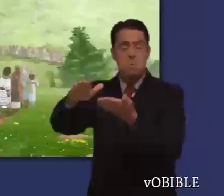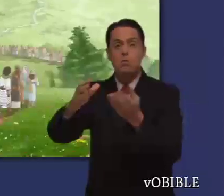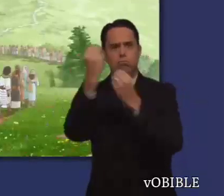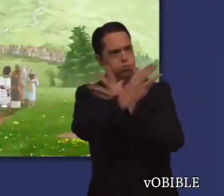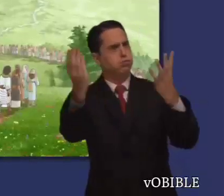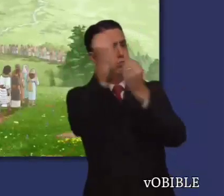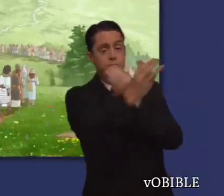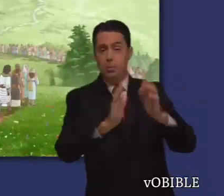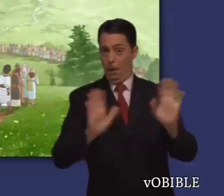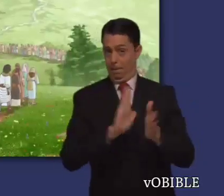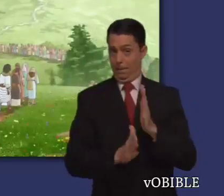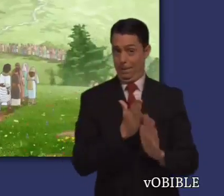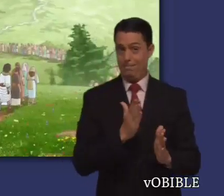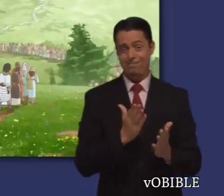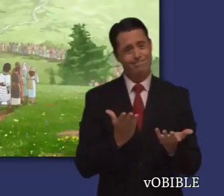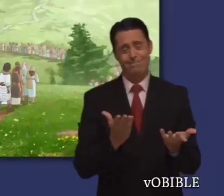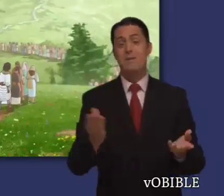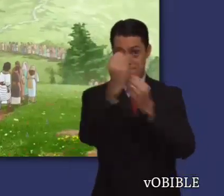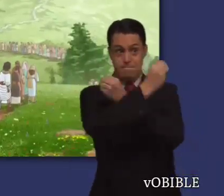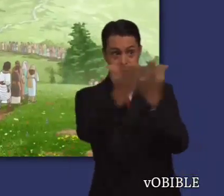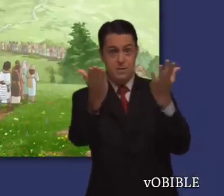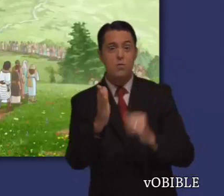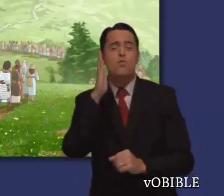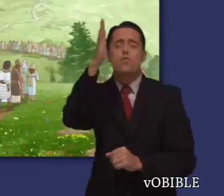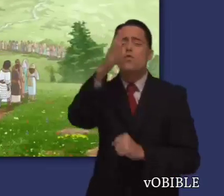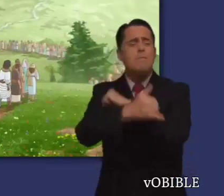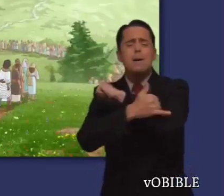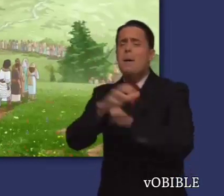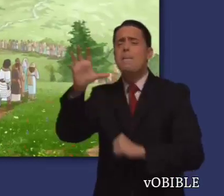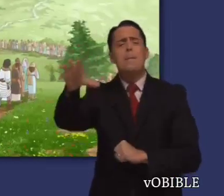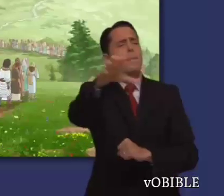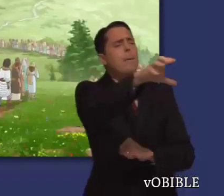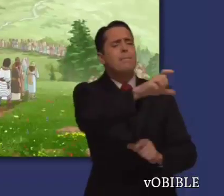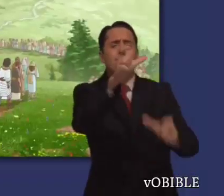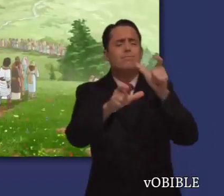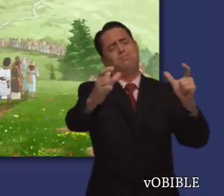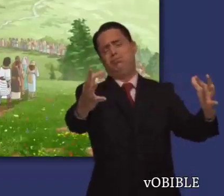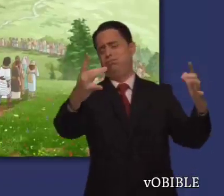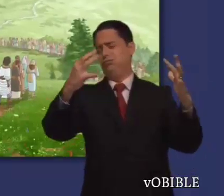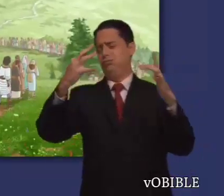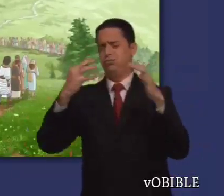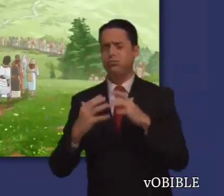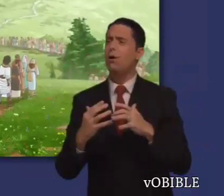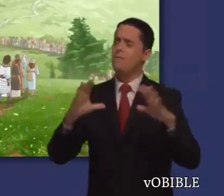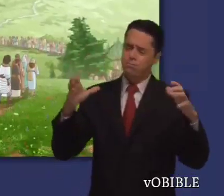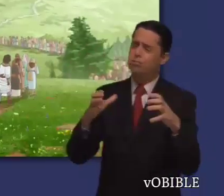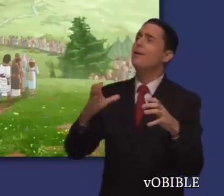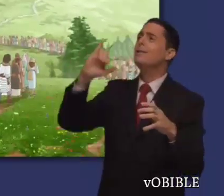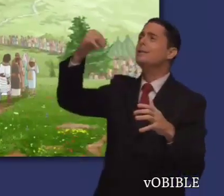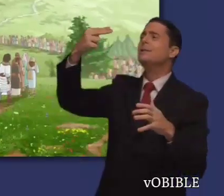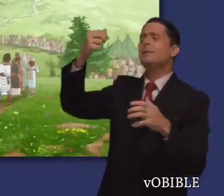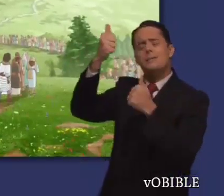Sin embargo, Mikeas también predice que, en la parte final de los días, la adoración verdadera sería alzada por encima de las religiones